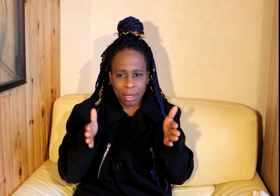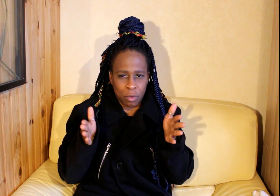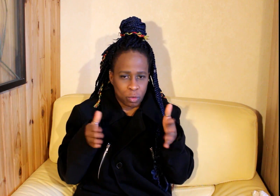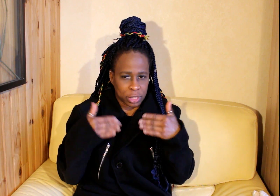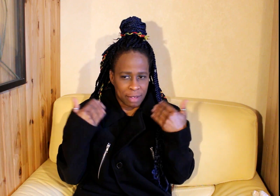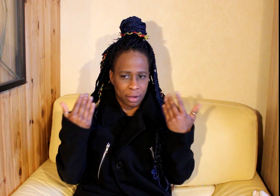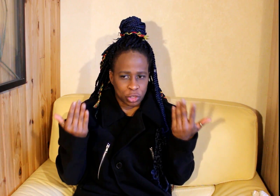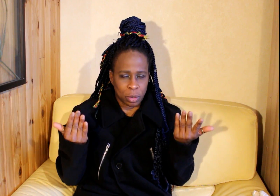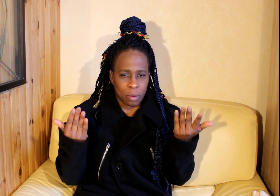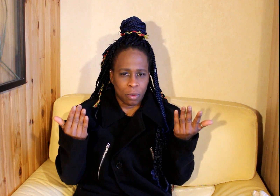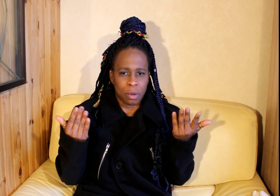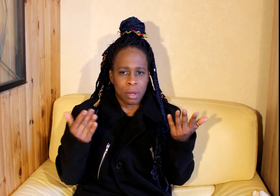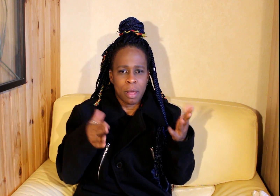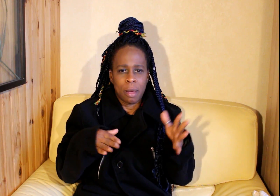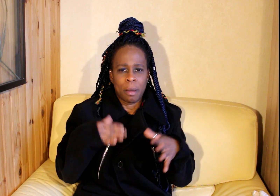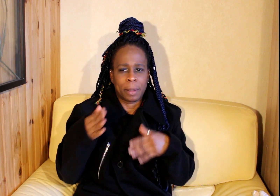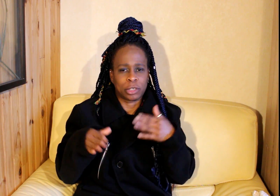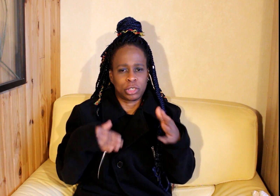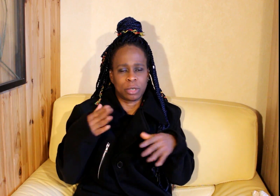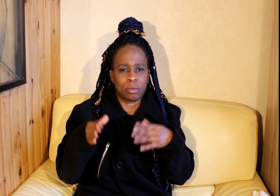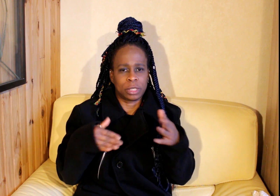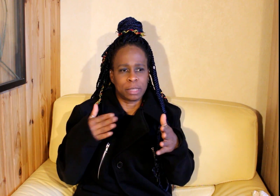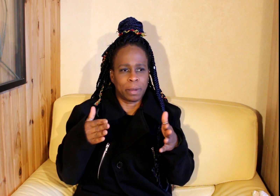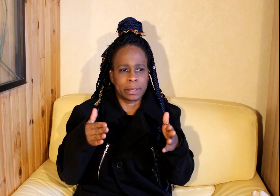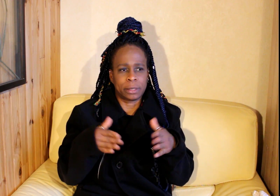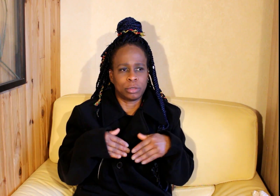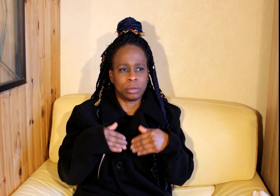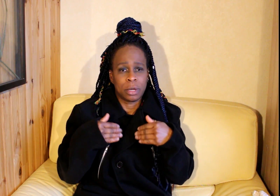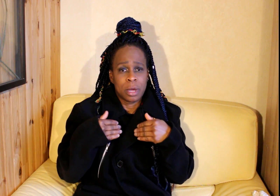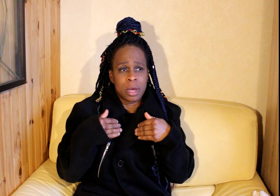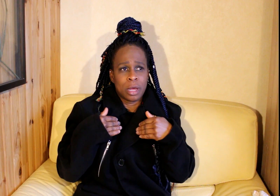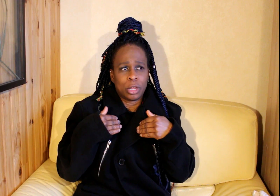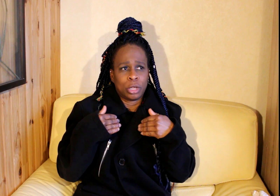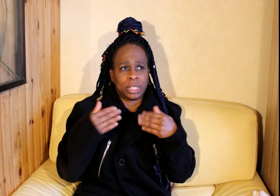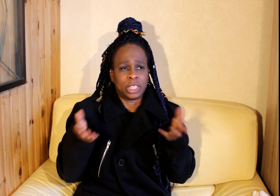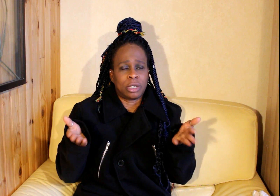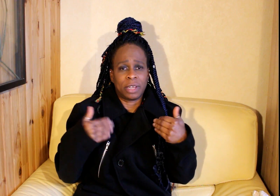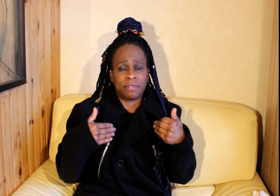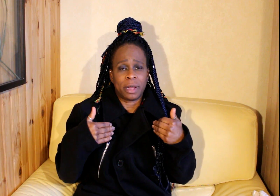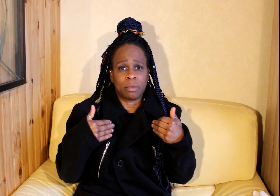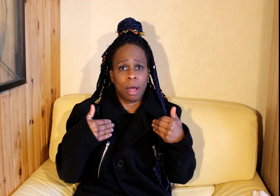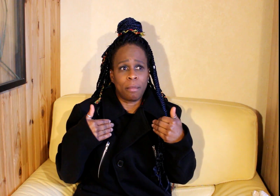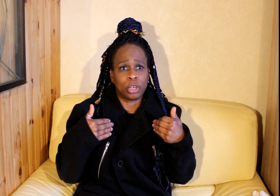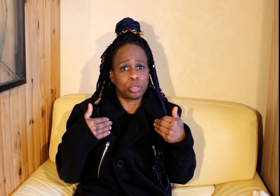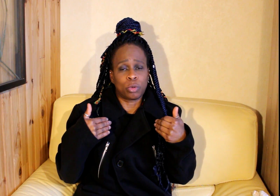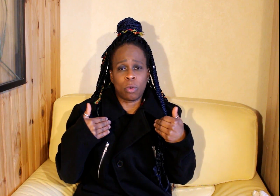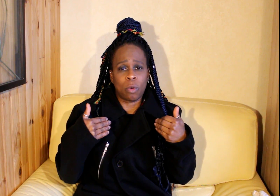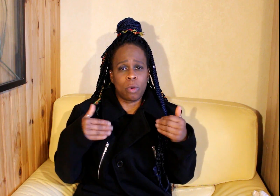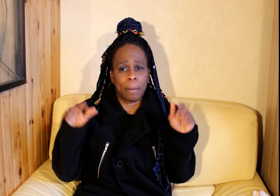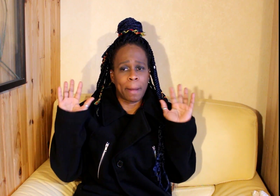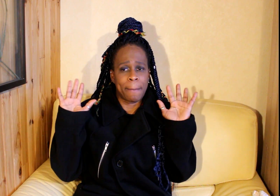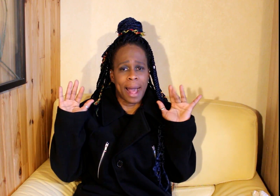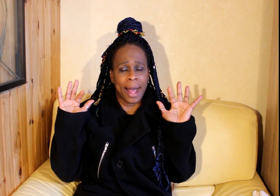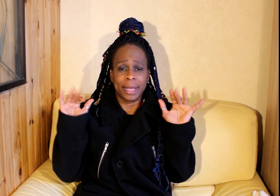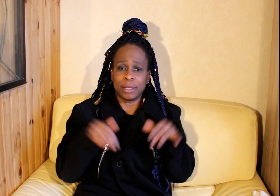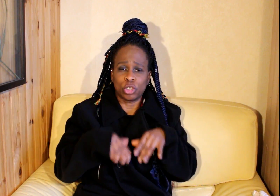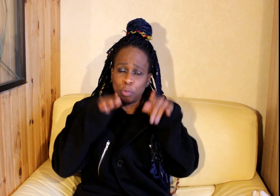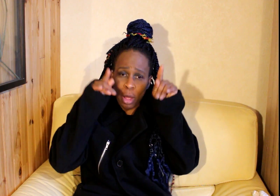gagnais un concours Sans avoir joué au concours Parce que je sais Comment ça se passe Des gens viennent vers toi Mais juste pour le concours Après bye Tu peux